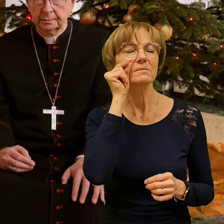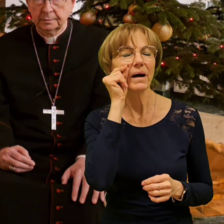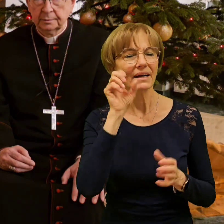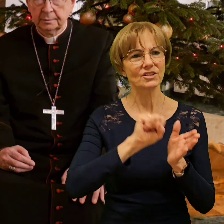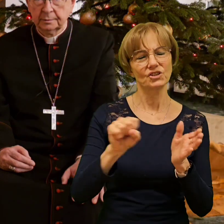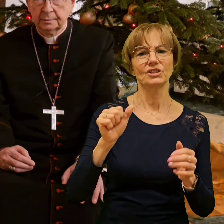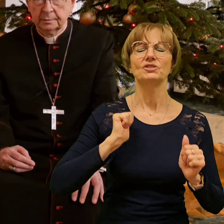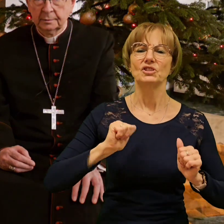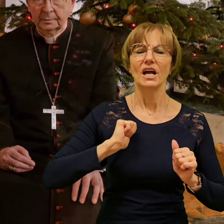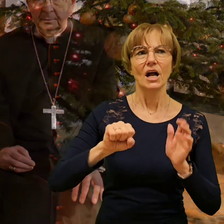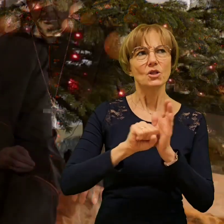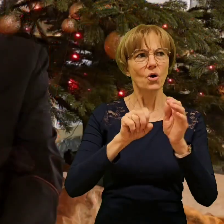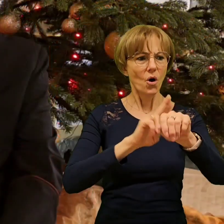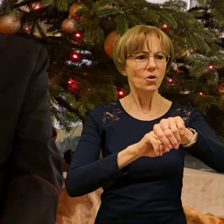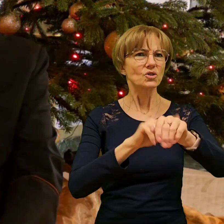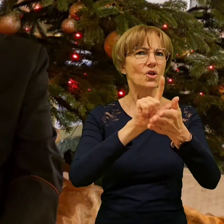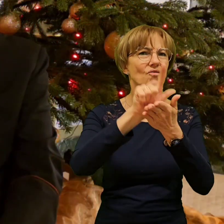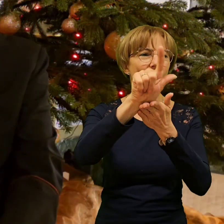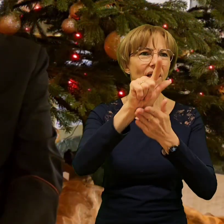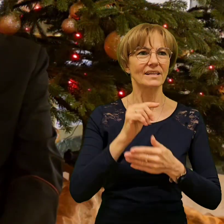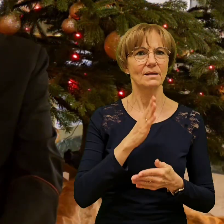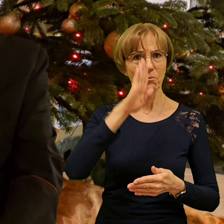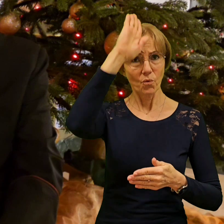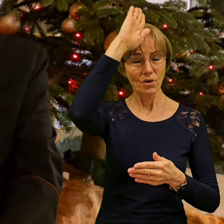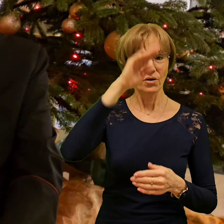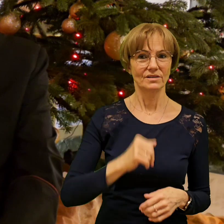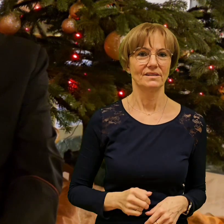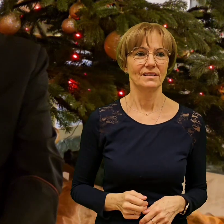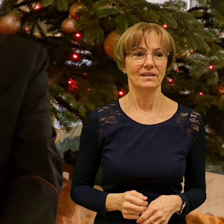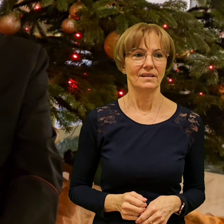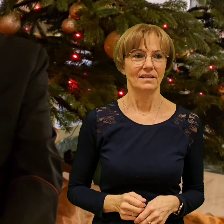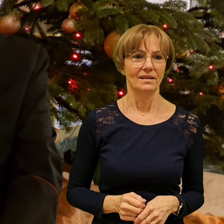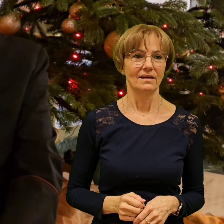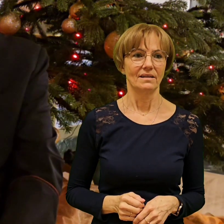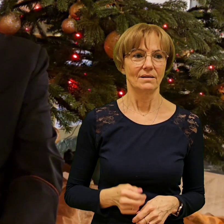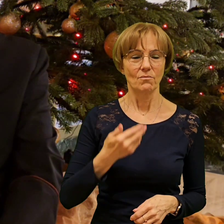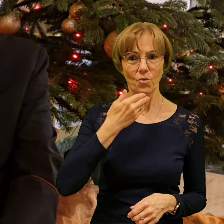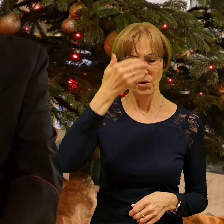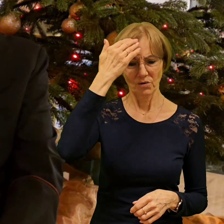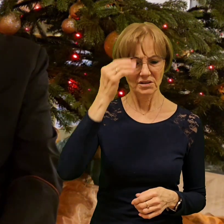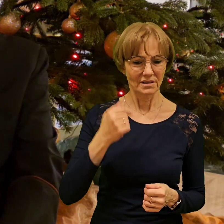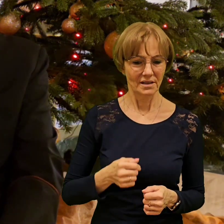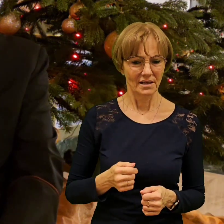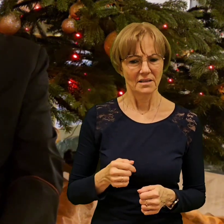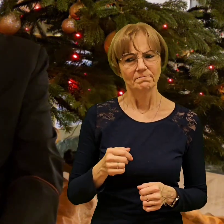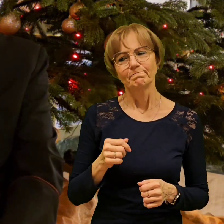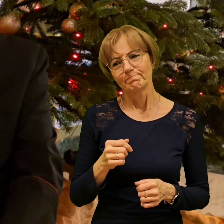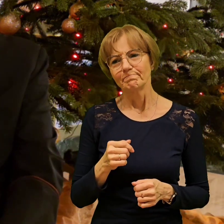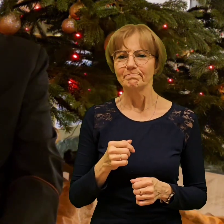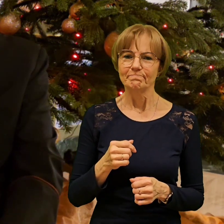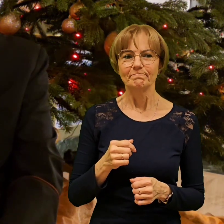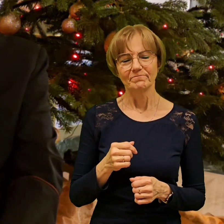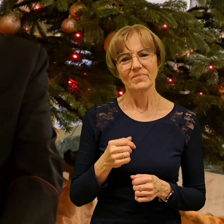siedzi do północy? To znaczy, zazwyczaj mieliśmy tutaj w Poznaniu